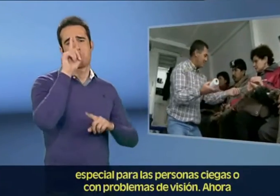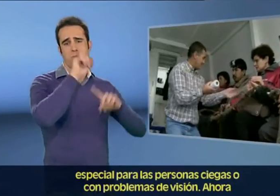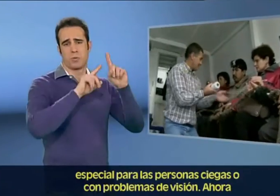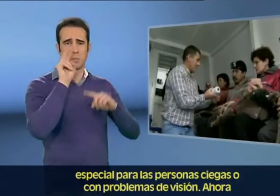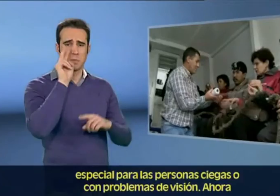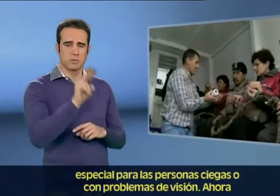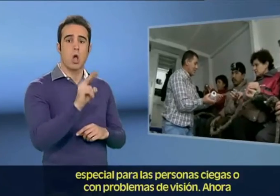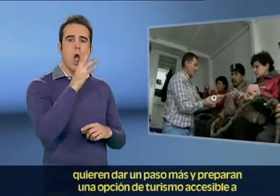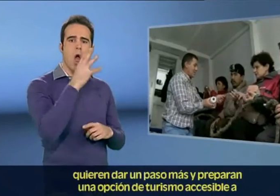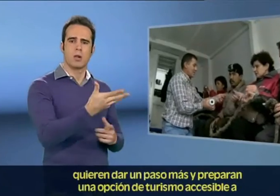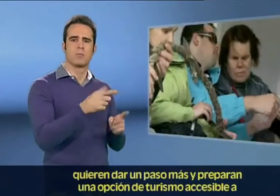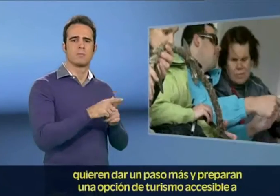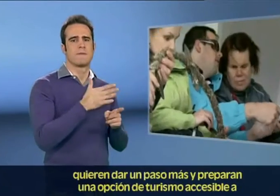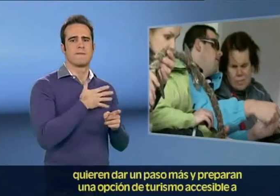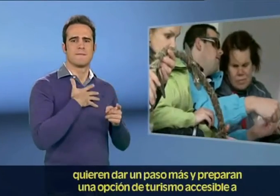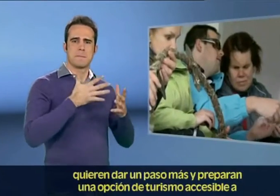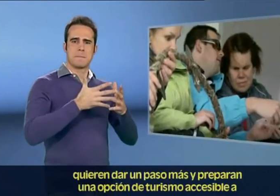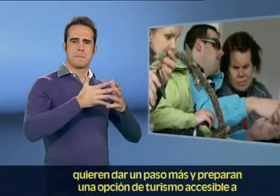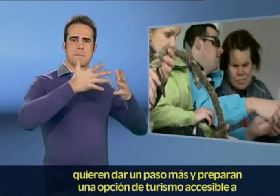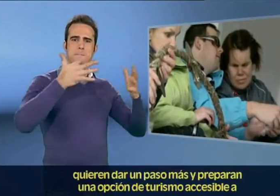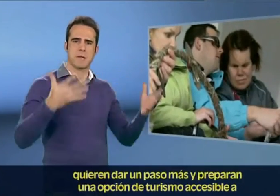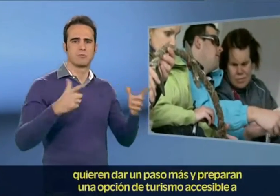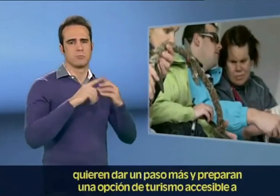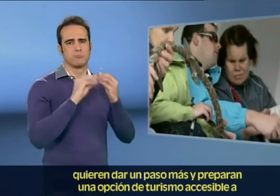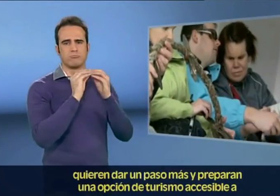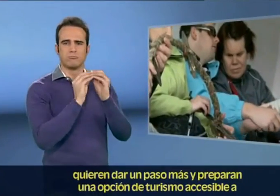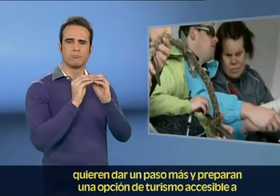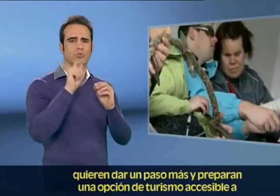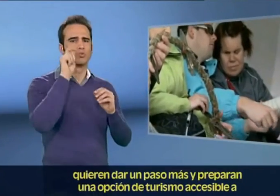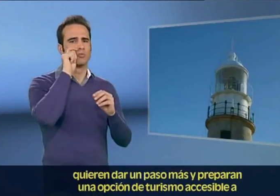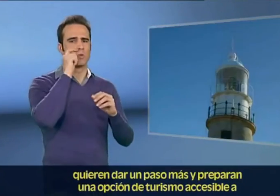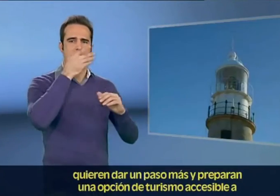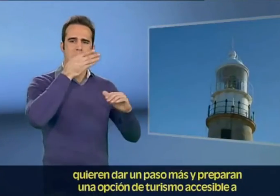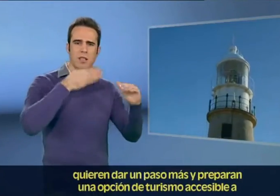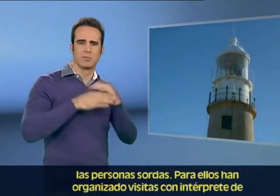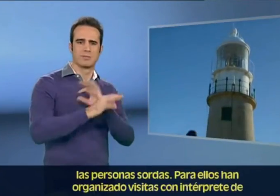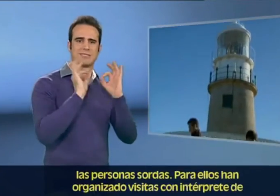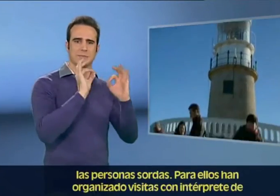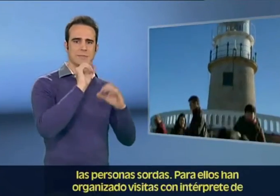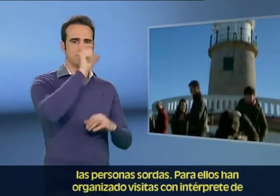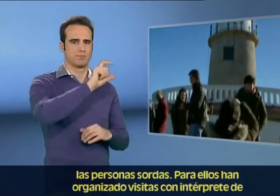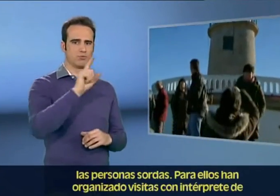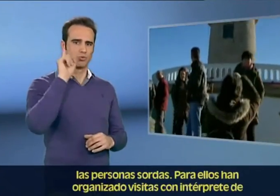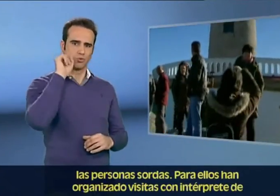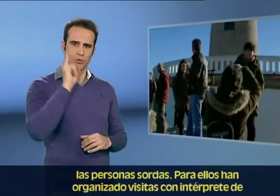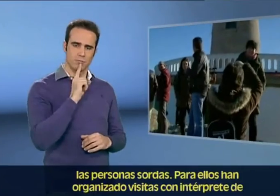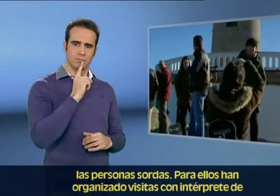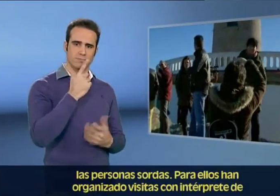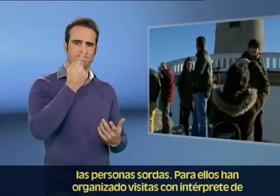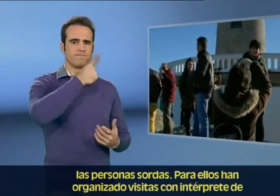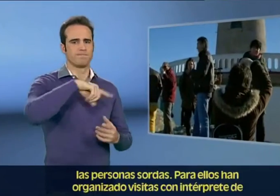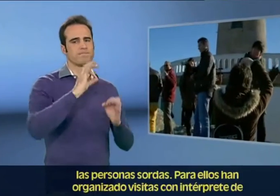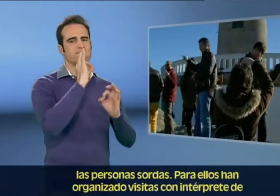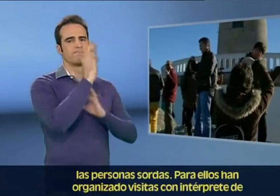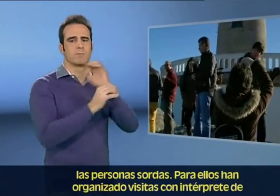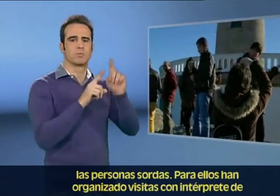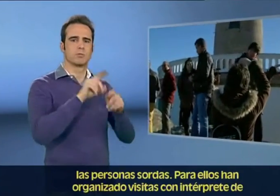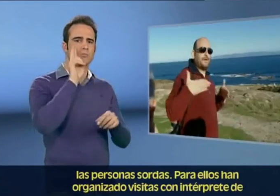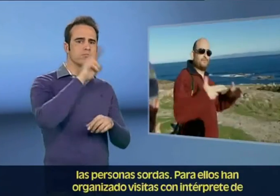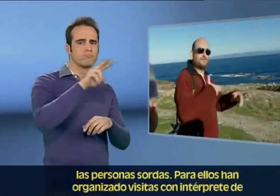Ahora quieren dar un paso más y preparan una opción de turismo accesible a las personas sordas. Para ellos han organizado visitas